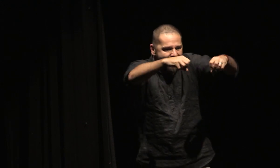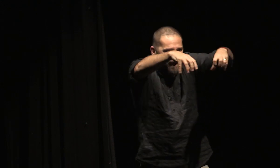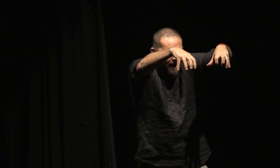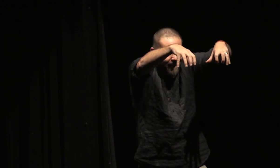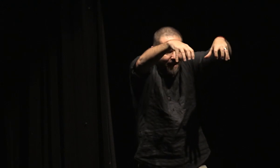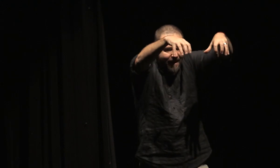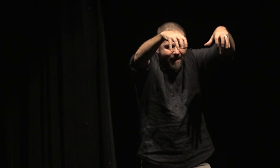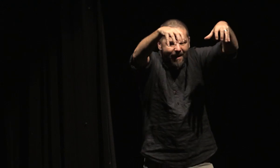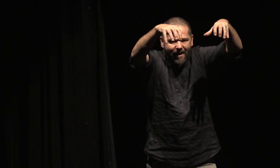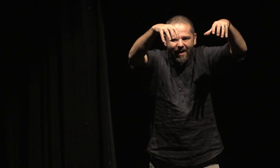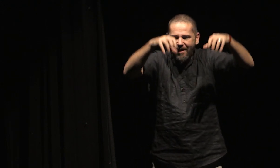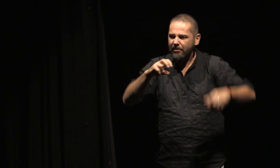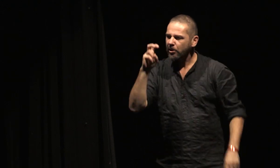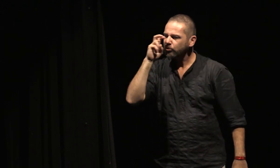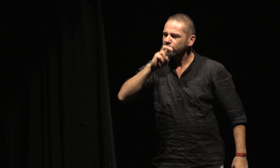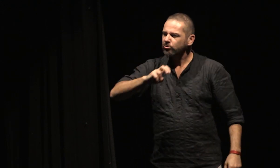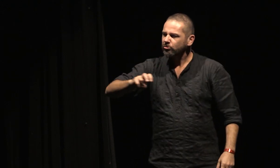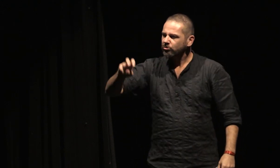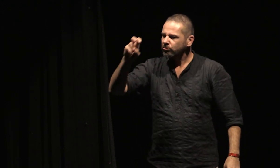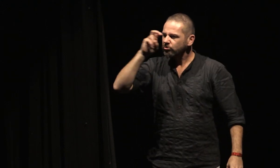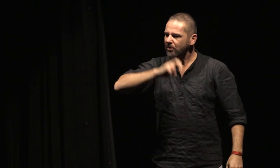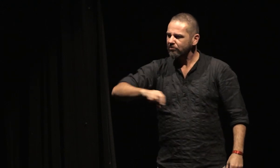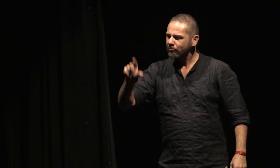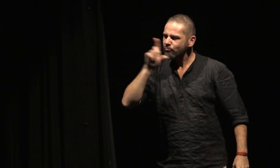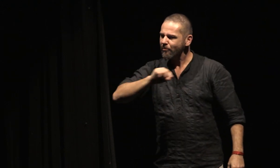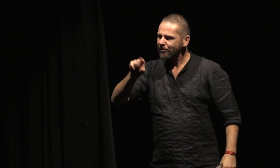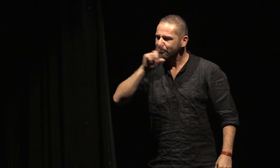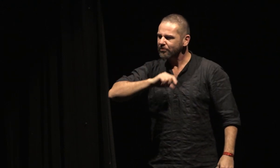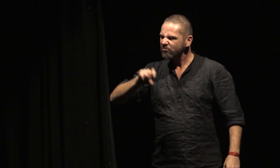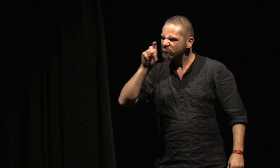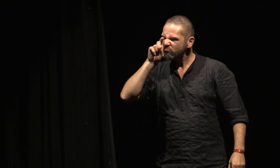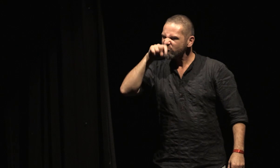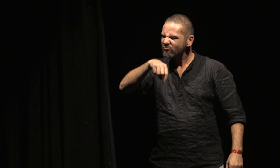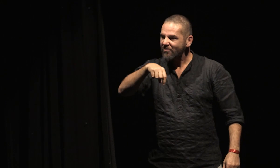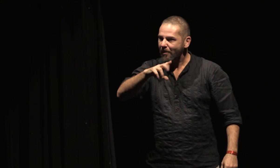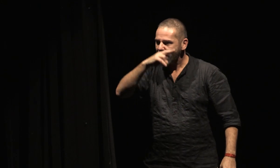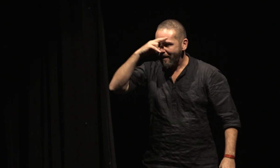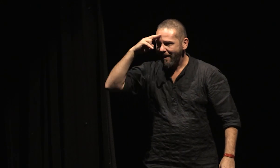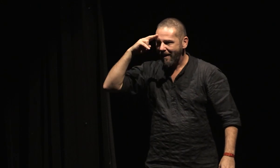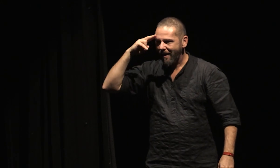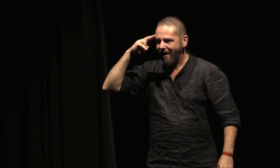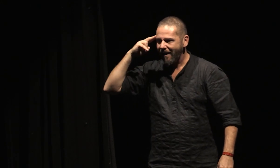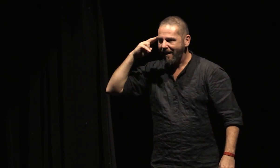non des musiques, des munitions. Un jour ensoleillé, non un instant de folle victoire. Fasciste.